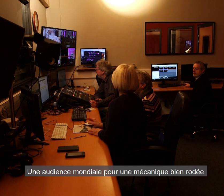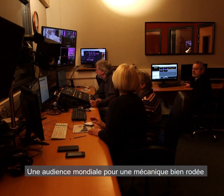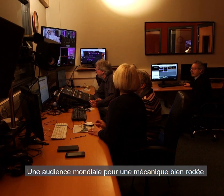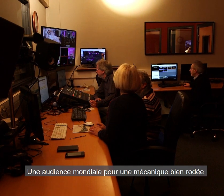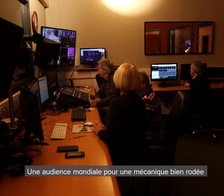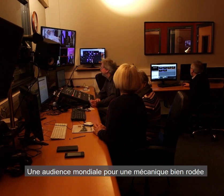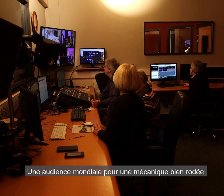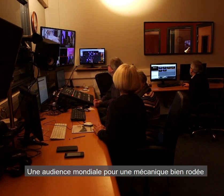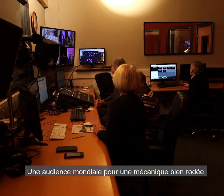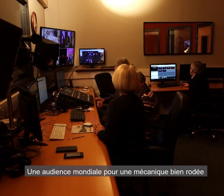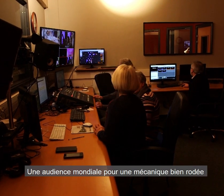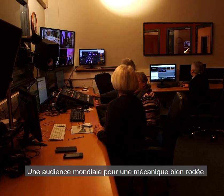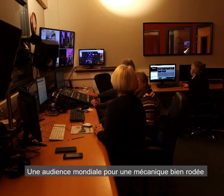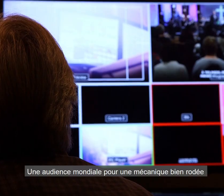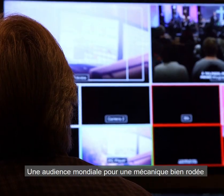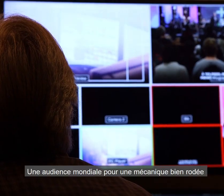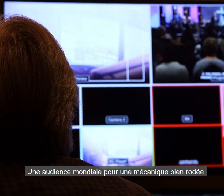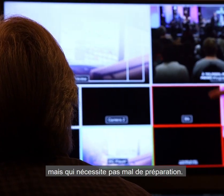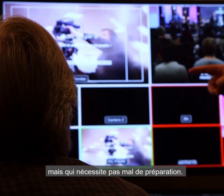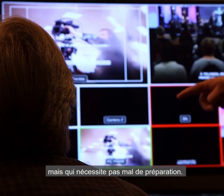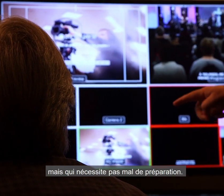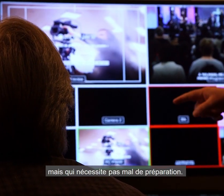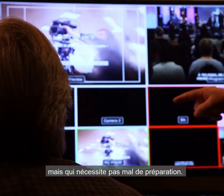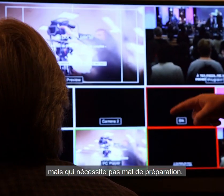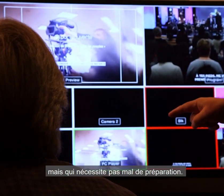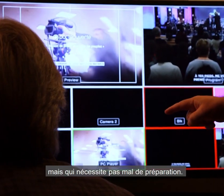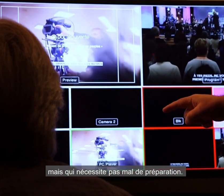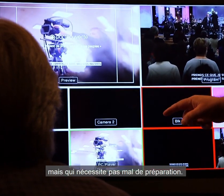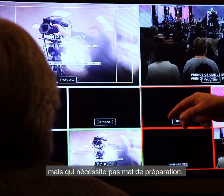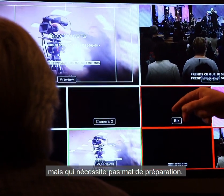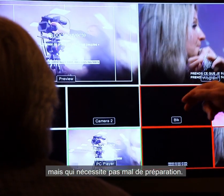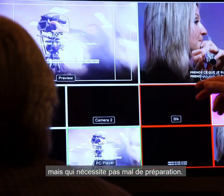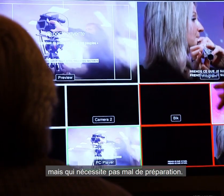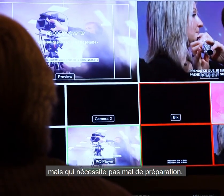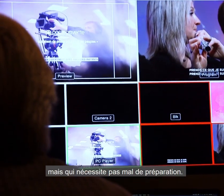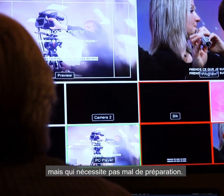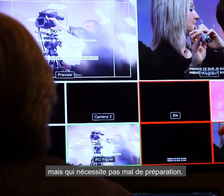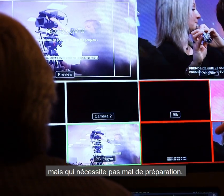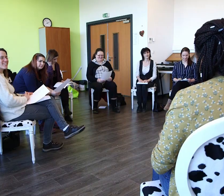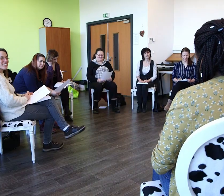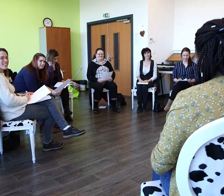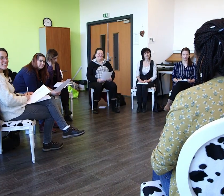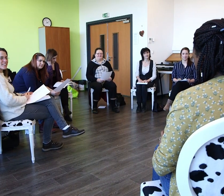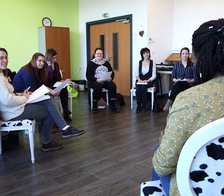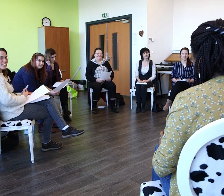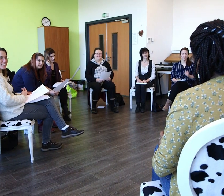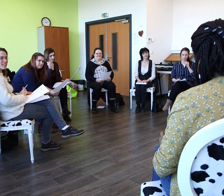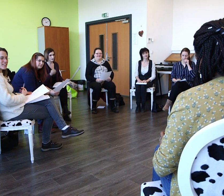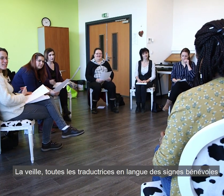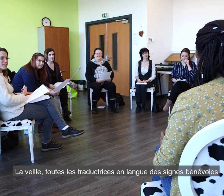mondiale pour une mécanique bien rodée, mais qui nécessite pas mal de préparation. Et dans son temps, je reviendrai. La